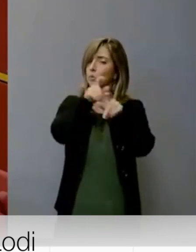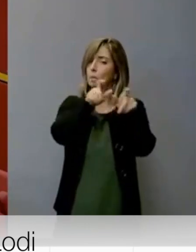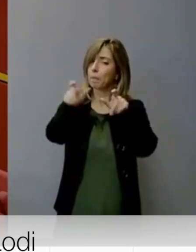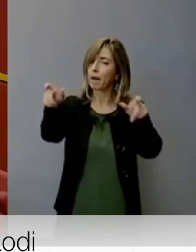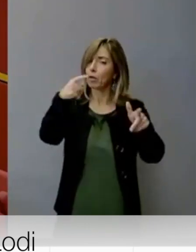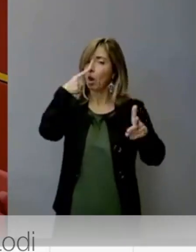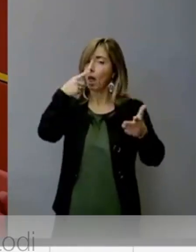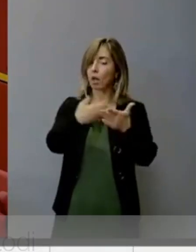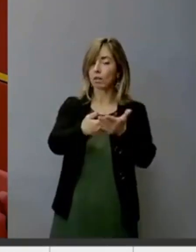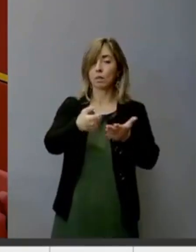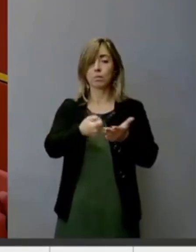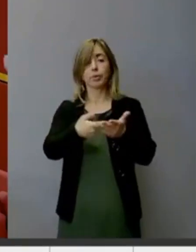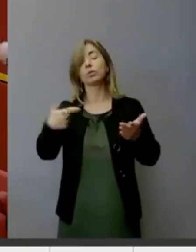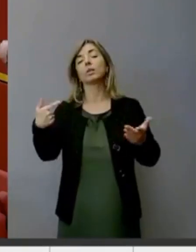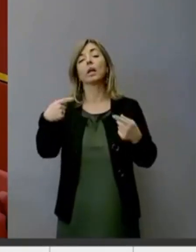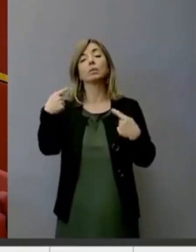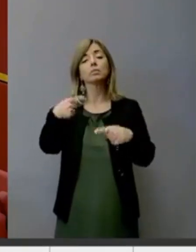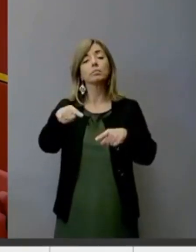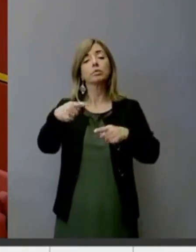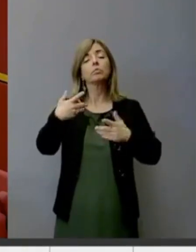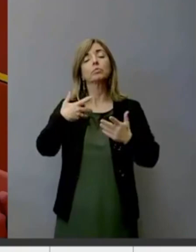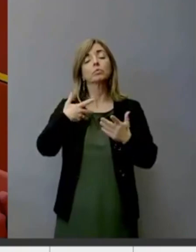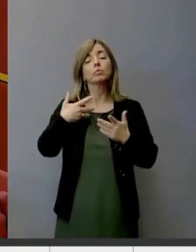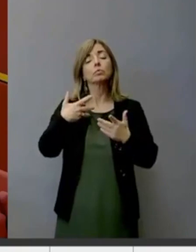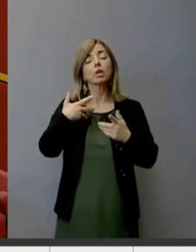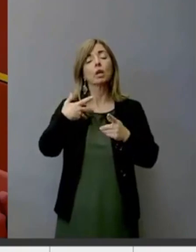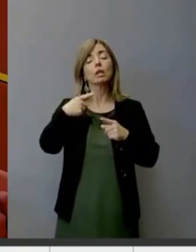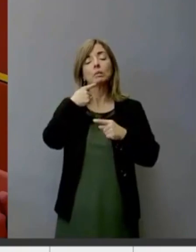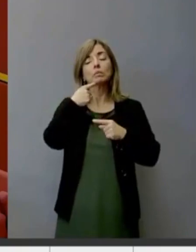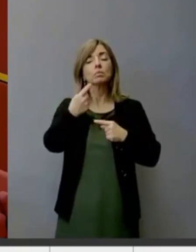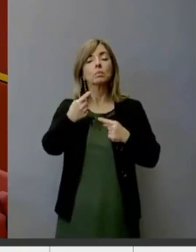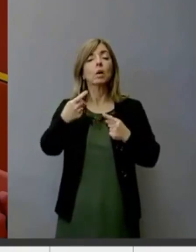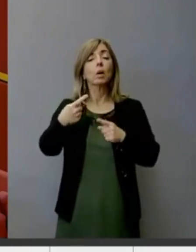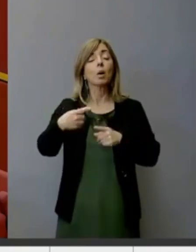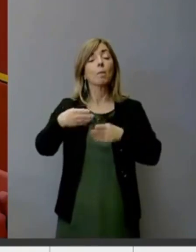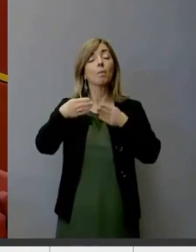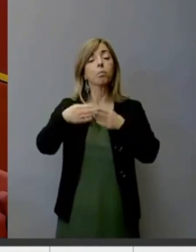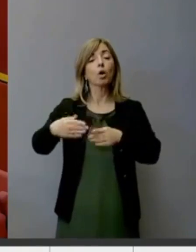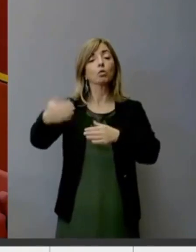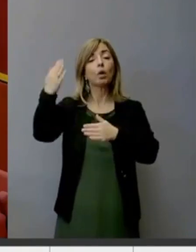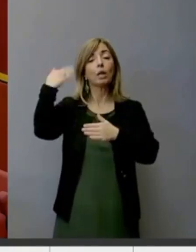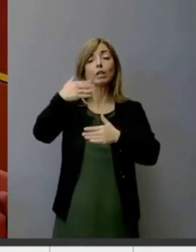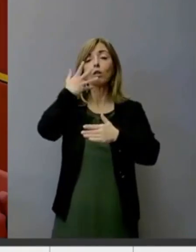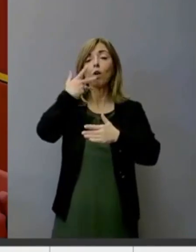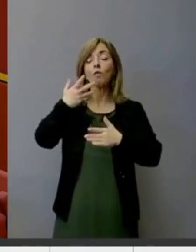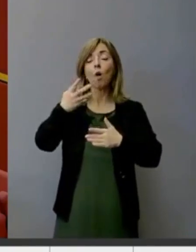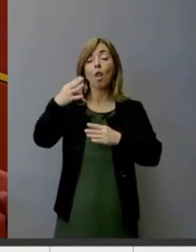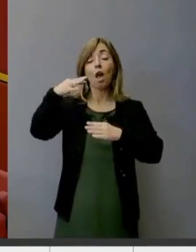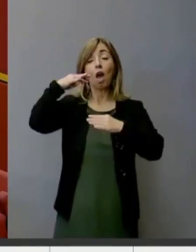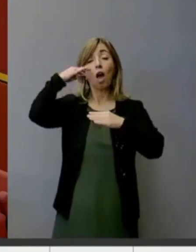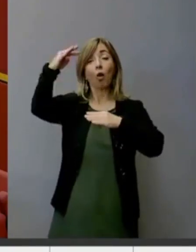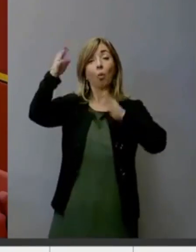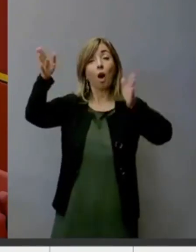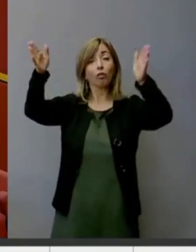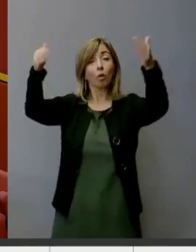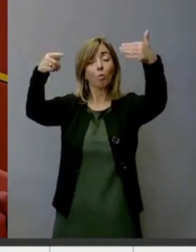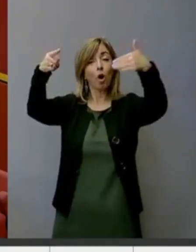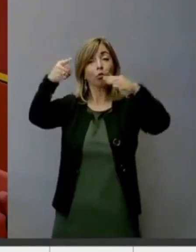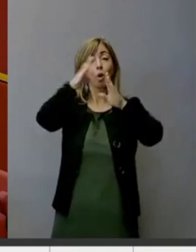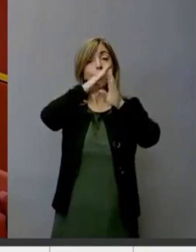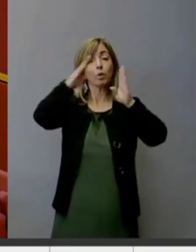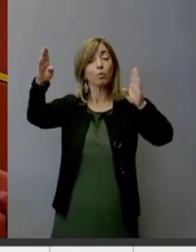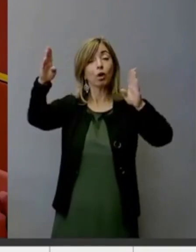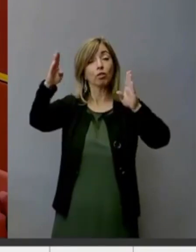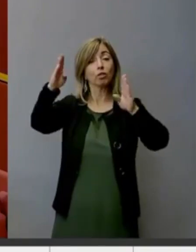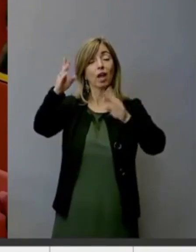annuncia che il Porto Antico si vuole riprendere il quarto modulo della Biblioteca Internazionale dei Ragazzi e Amici. Nel quarto modulo, uno spazio